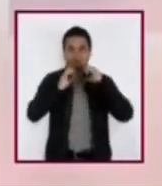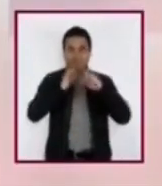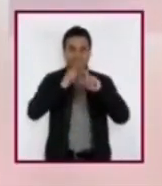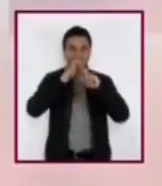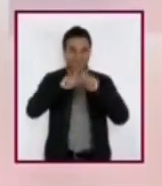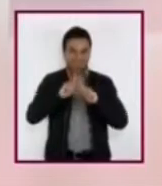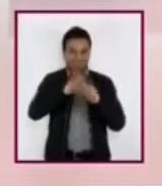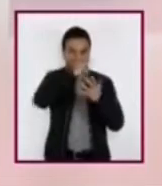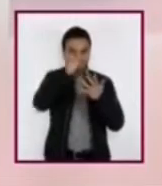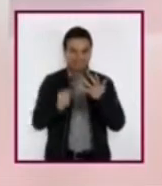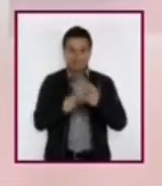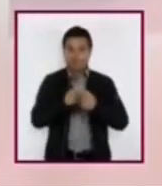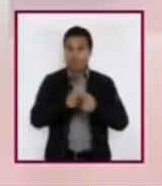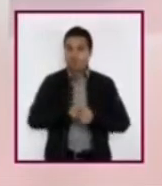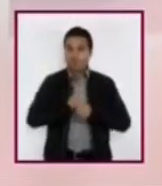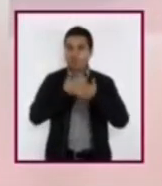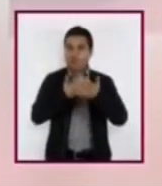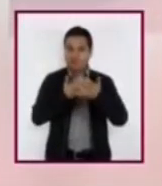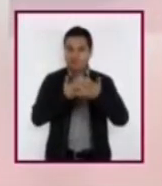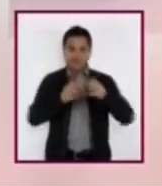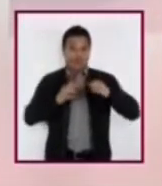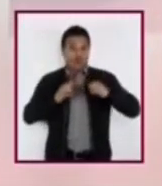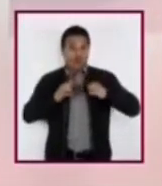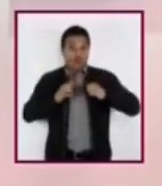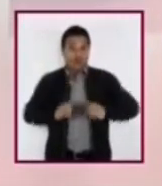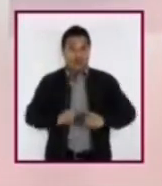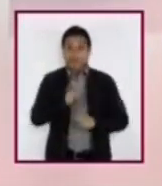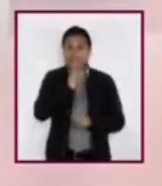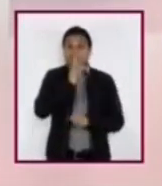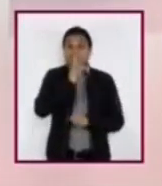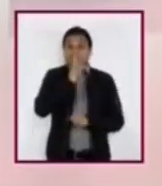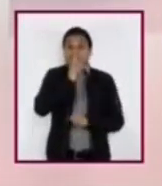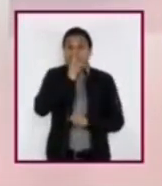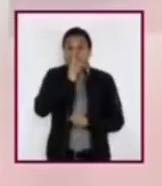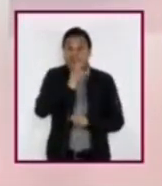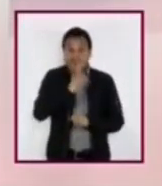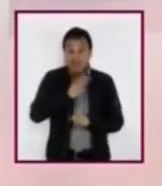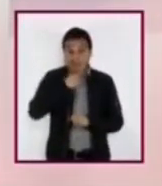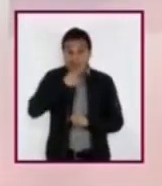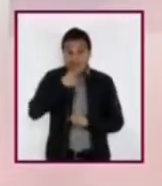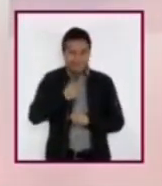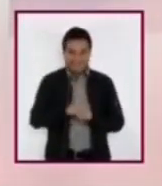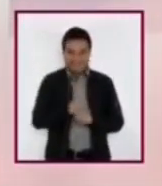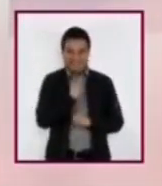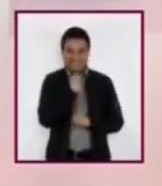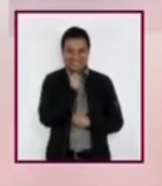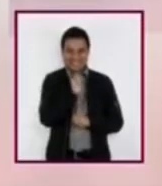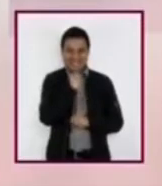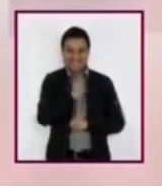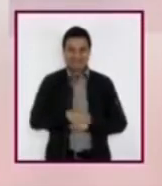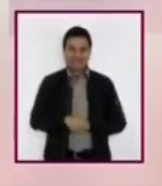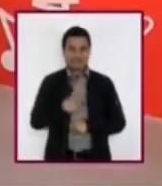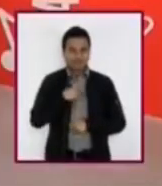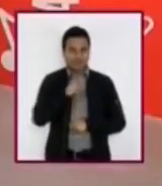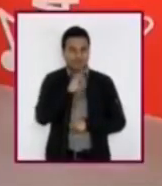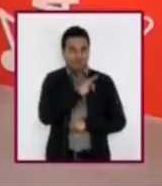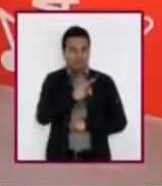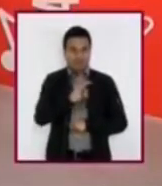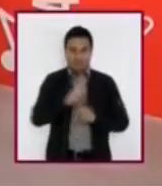Es un poema corporal, sin palabras, y con él podemos empezar a comunicarnos mejor con nuestro cuerpo.